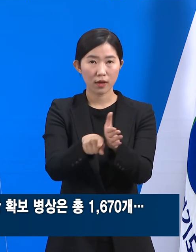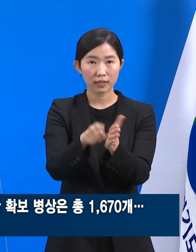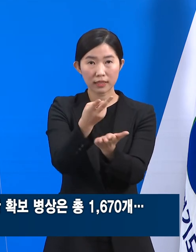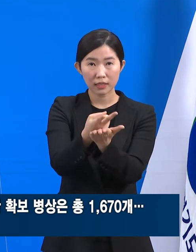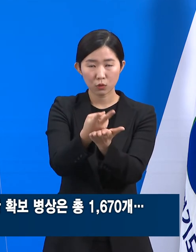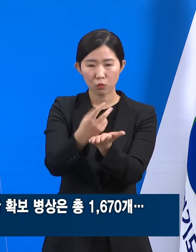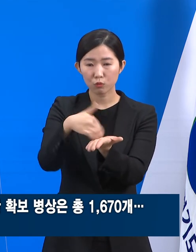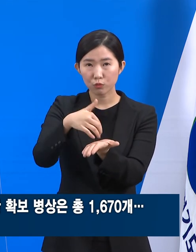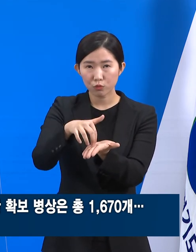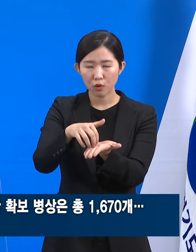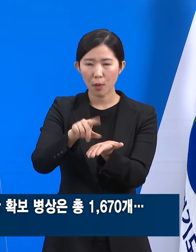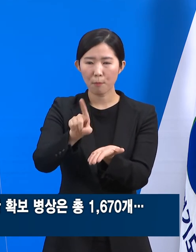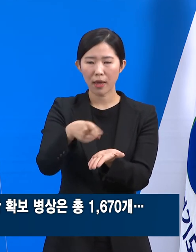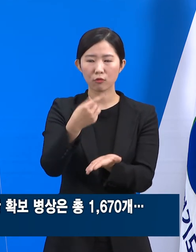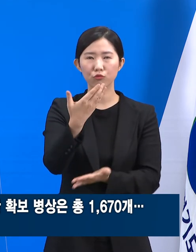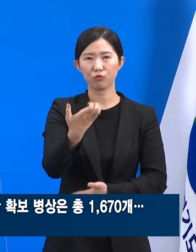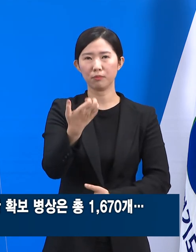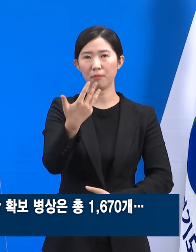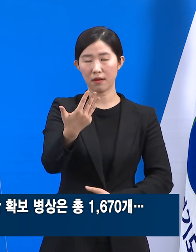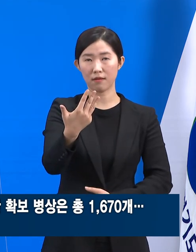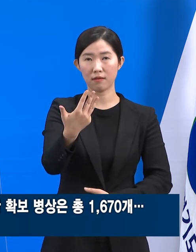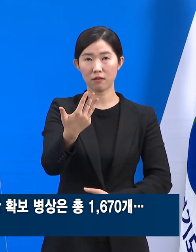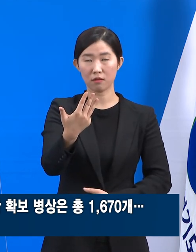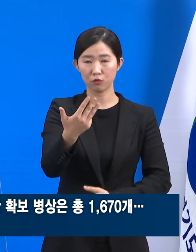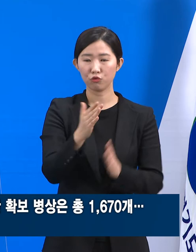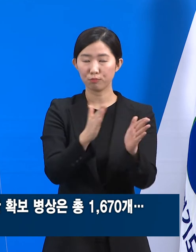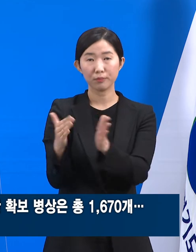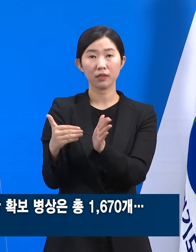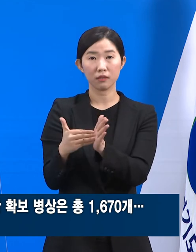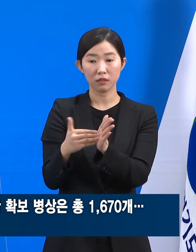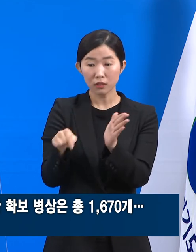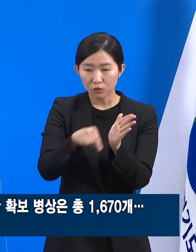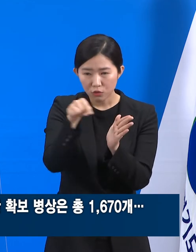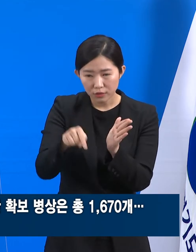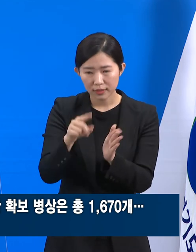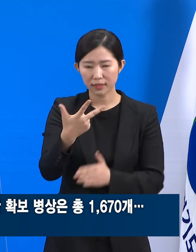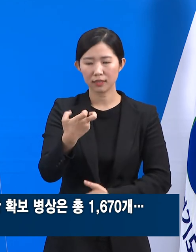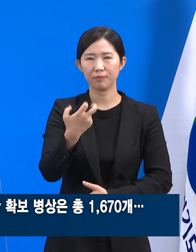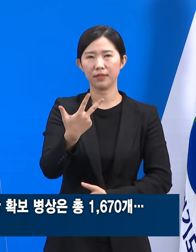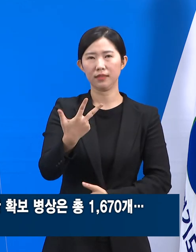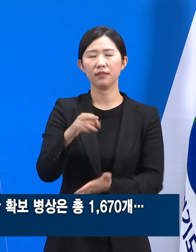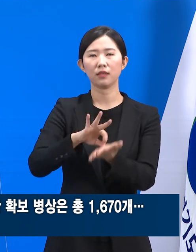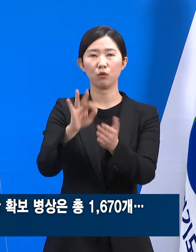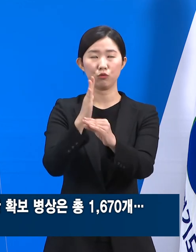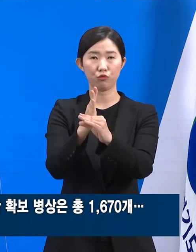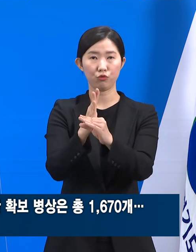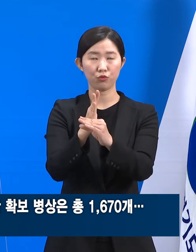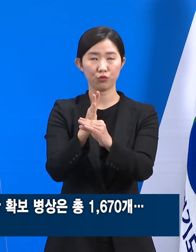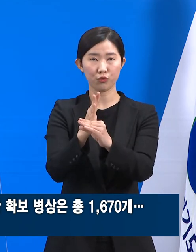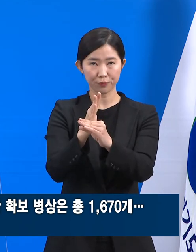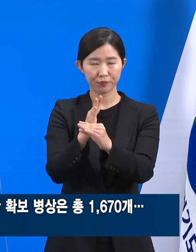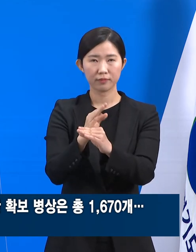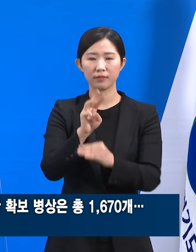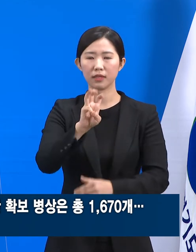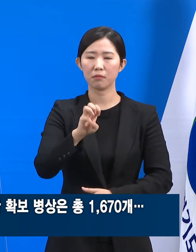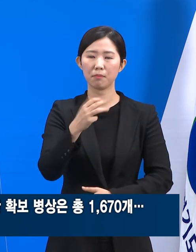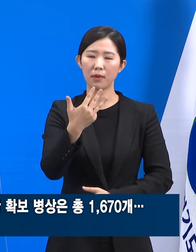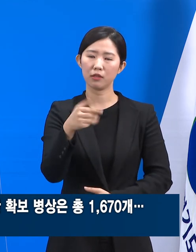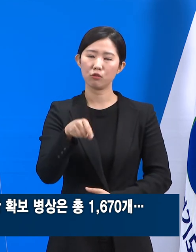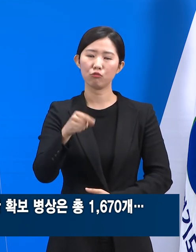198병상이 확보되어 있고 이 중 77개를 사용하고 있습니다. 현재 가동률은 38.9